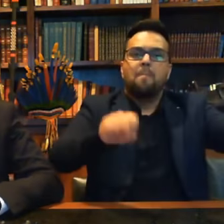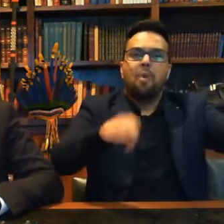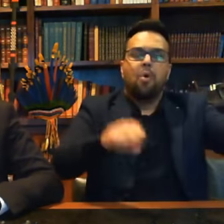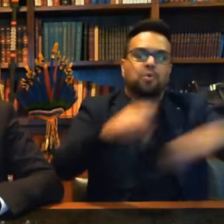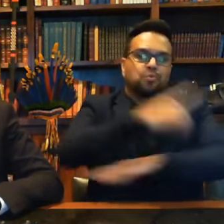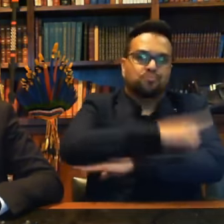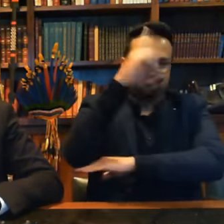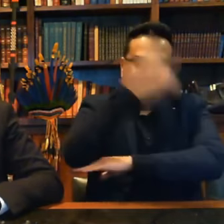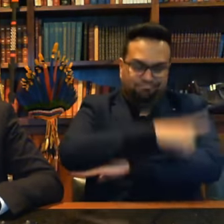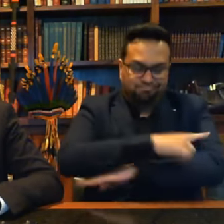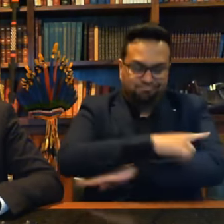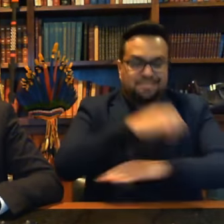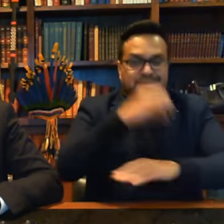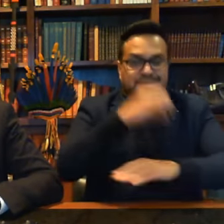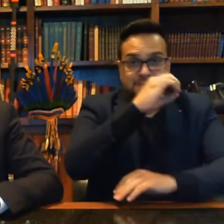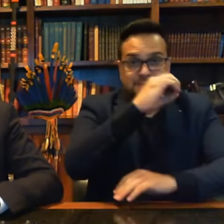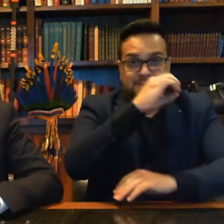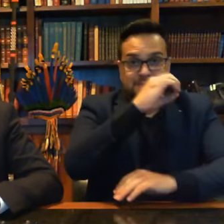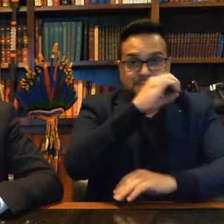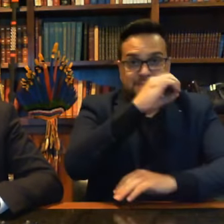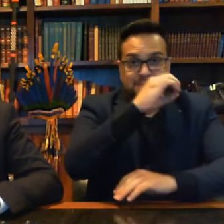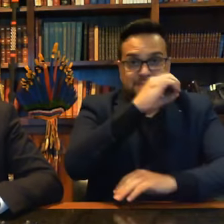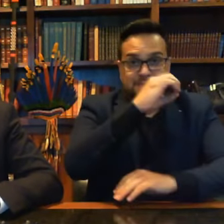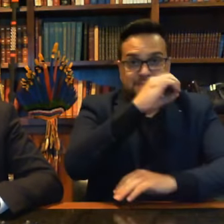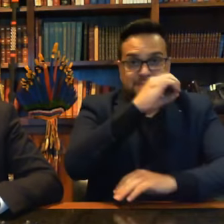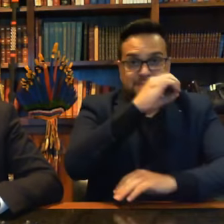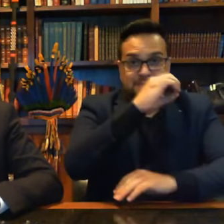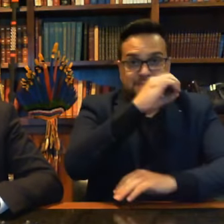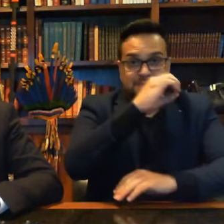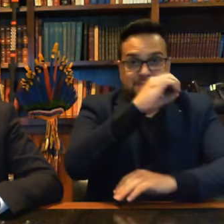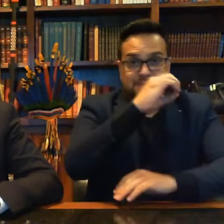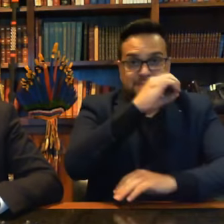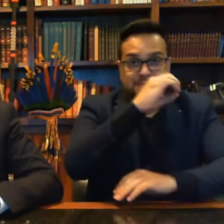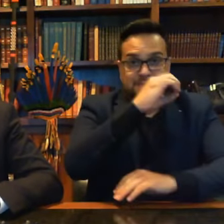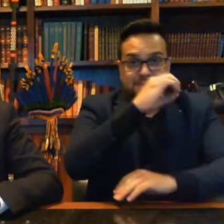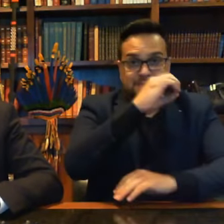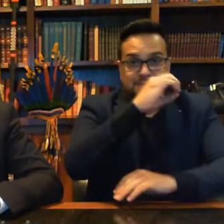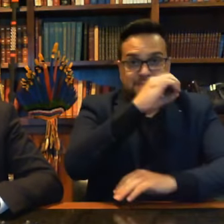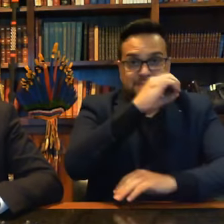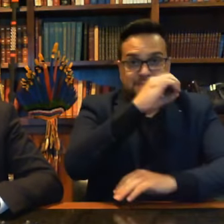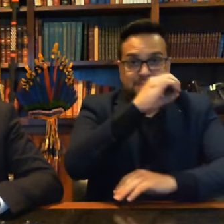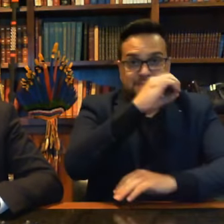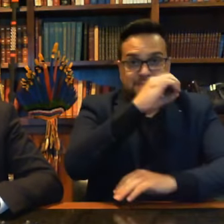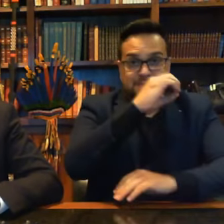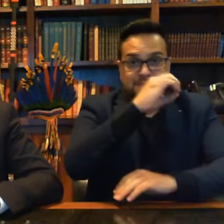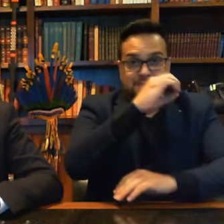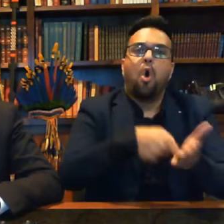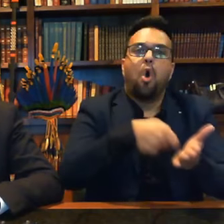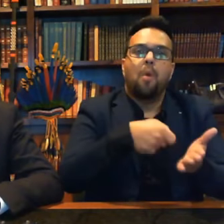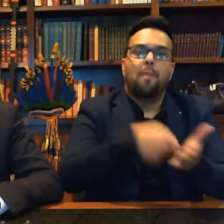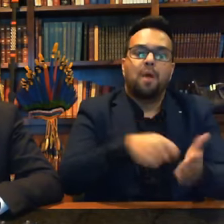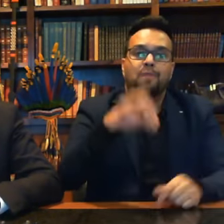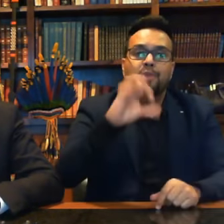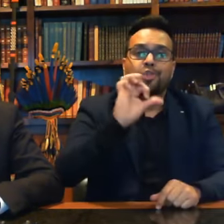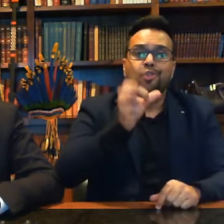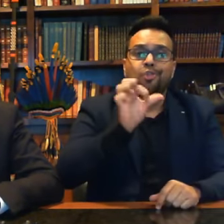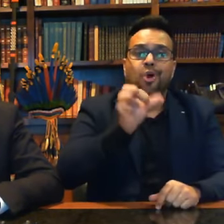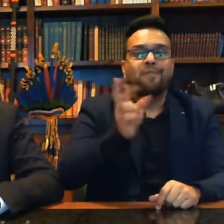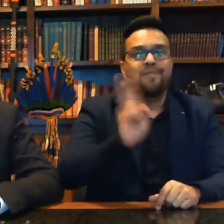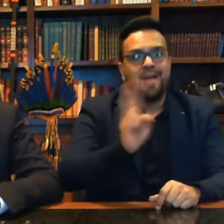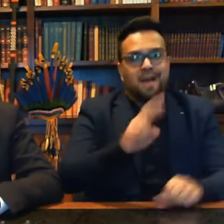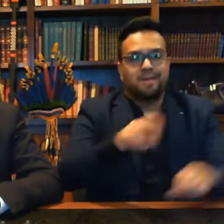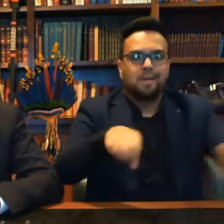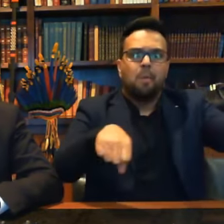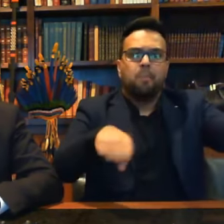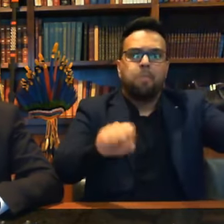No Paraná, algumas práticas de pedágio cobravam até R$,00 para um motociclista passar